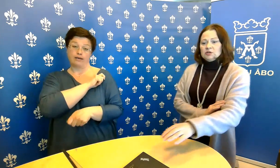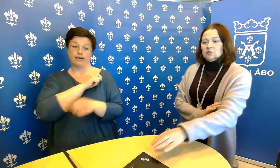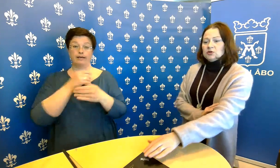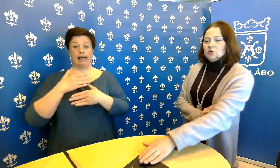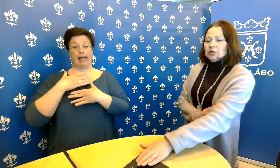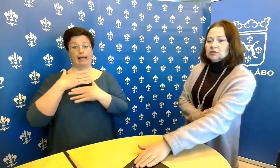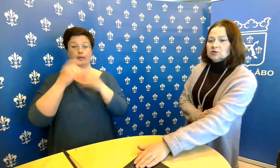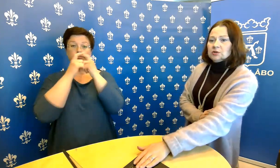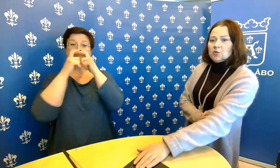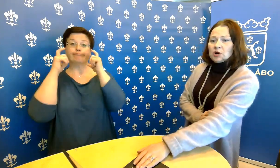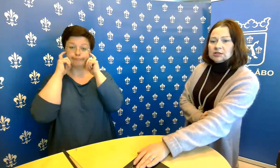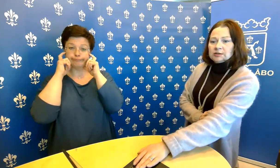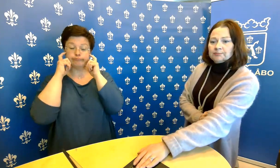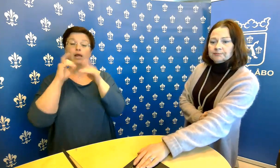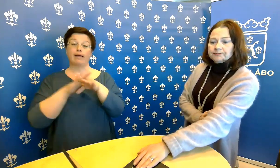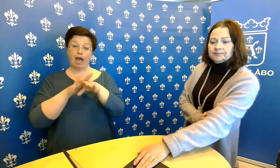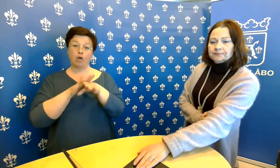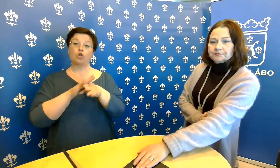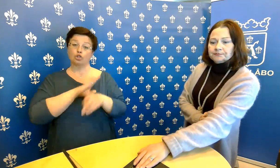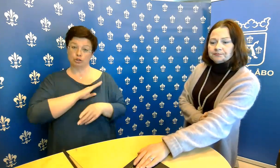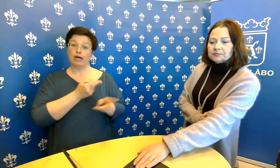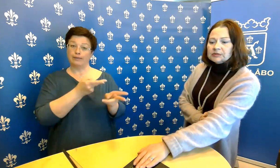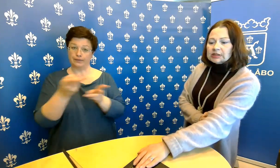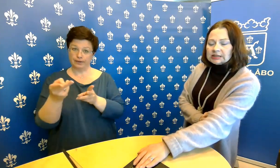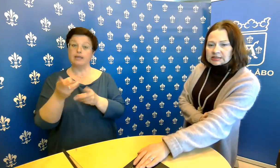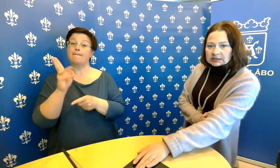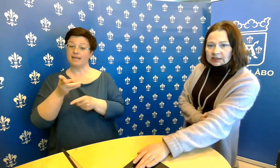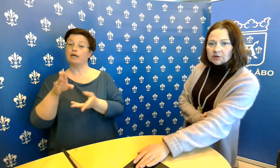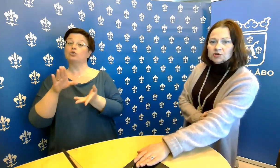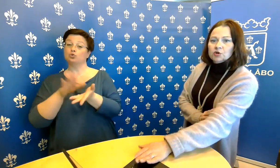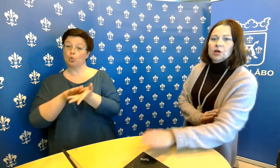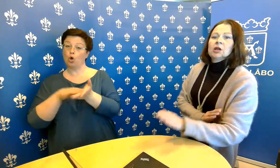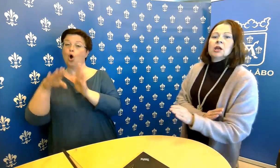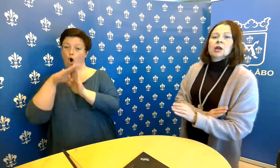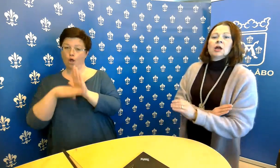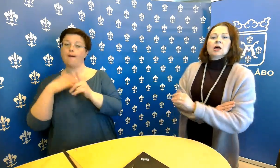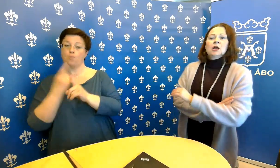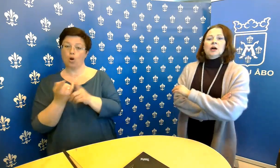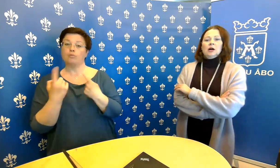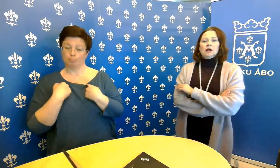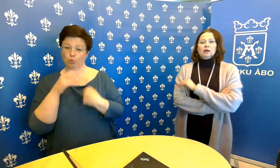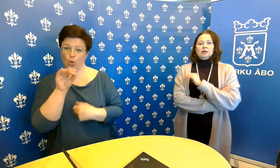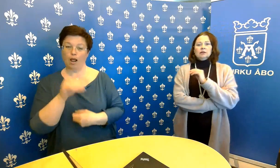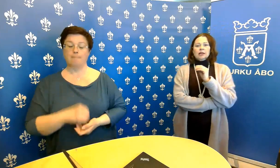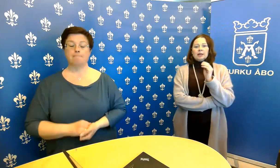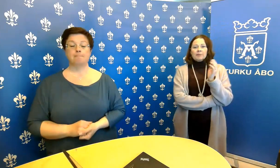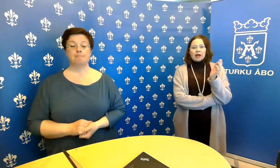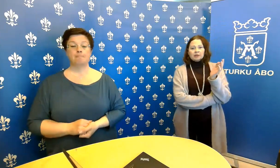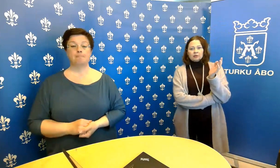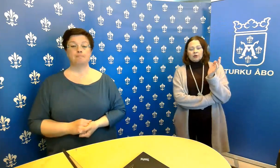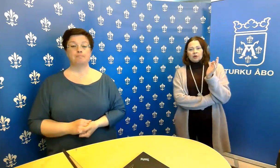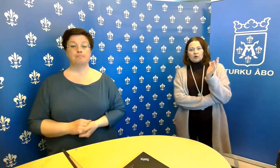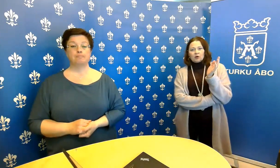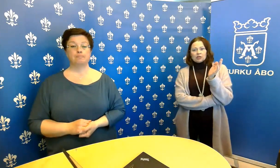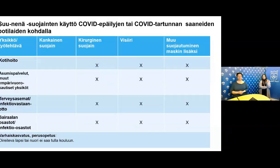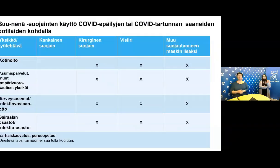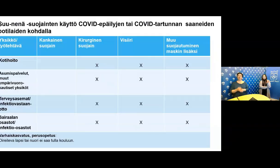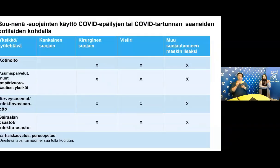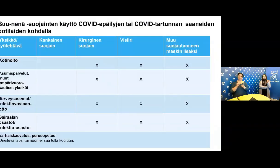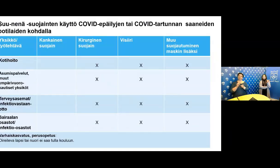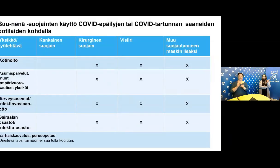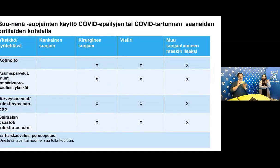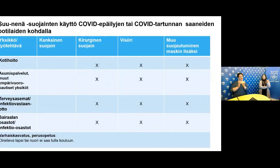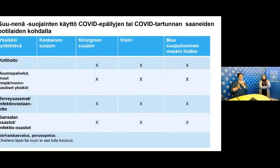todettu, niin se on myös ohjeistusten mukaista. Ja sitten jos on epäilty joko